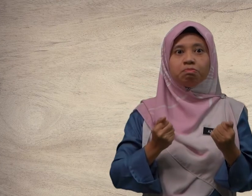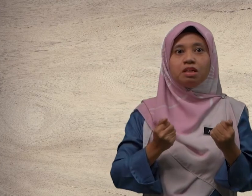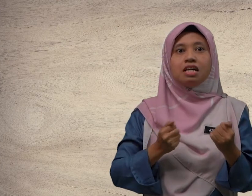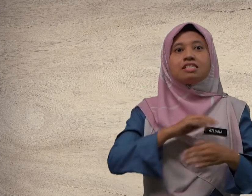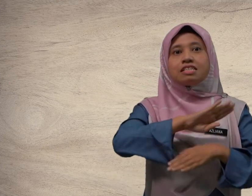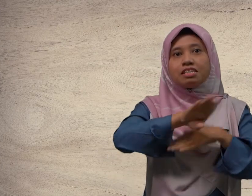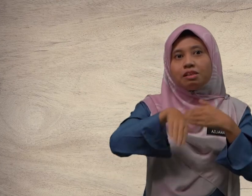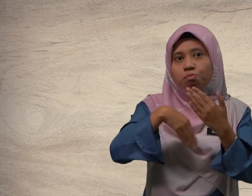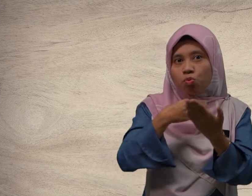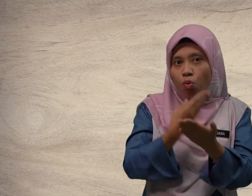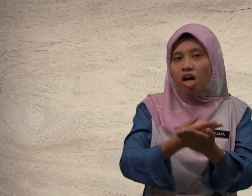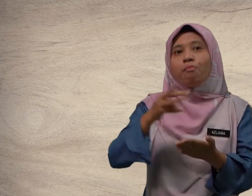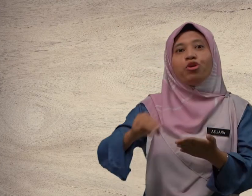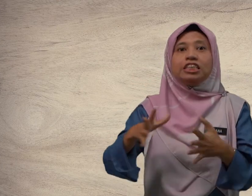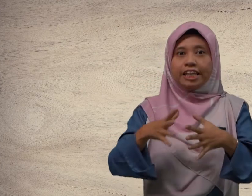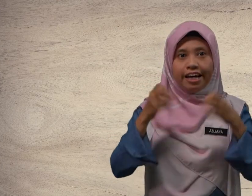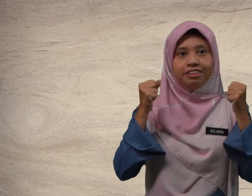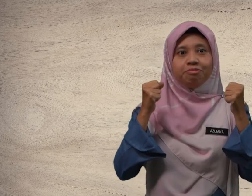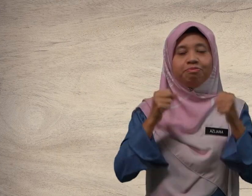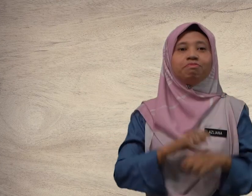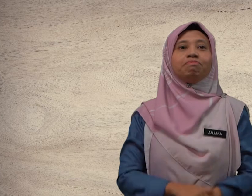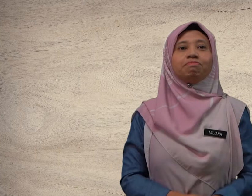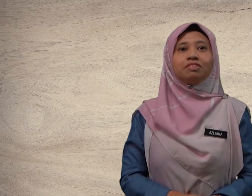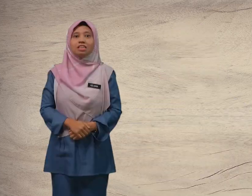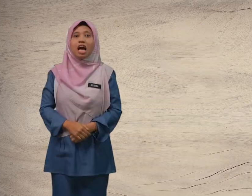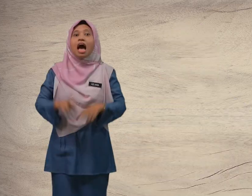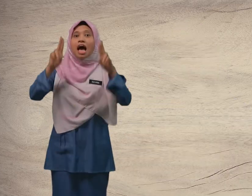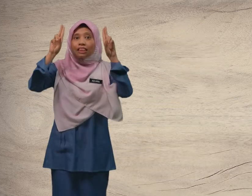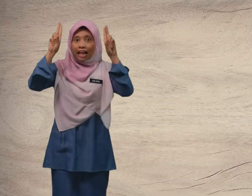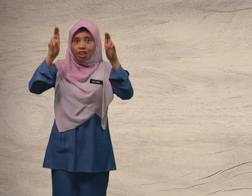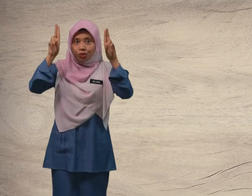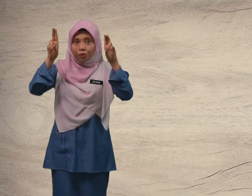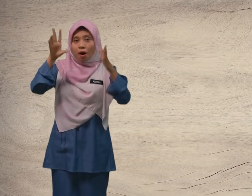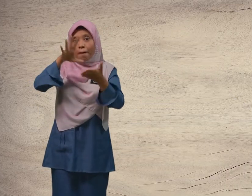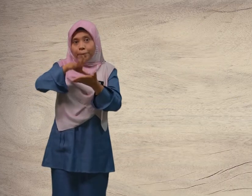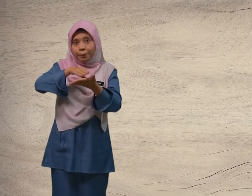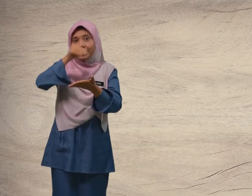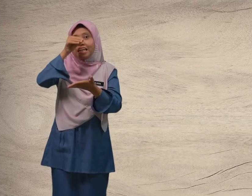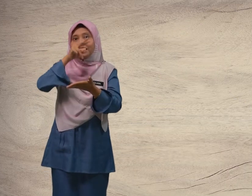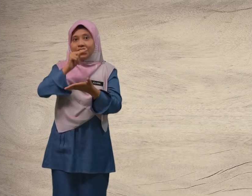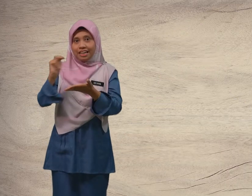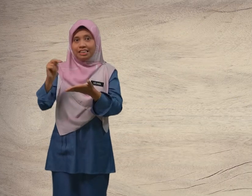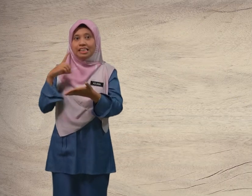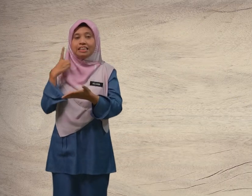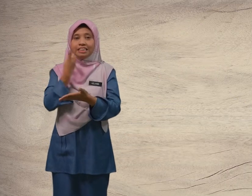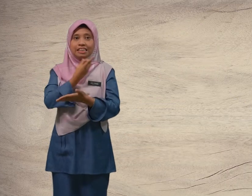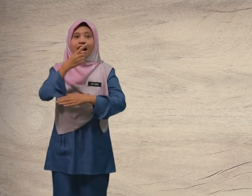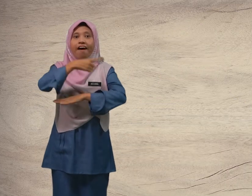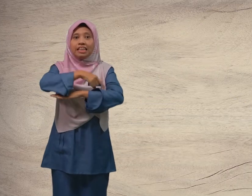semua murid sihat. Tajuk pelajaran kita hari